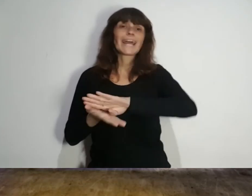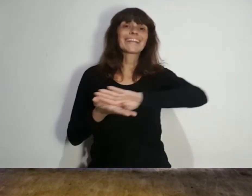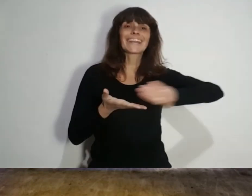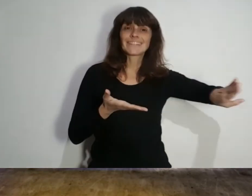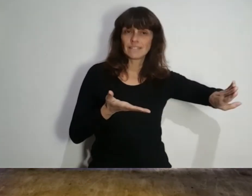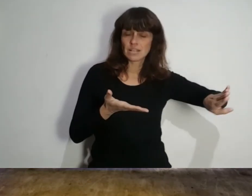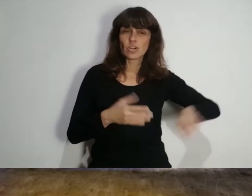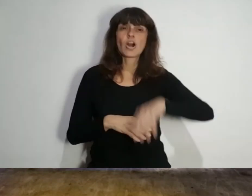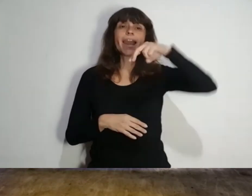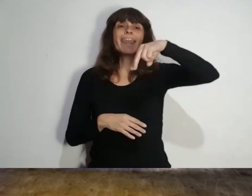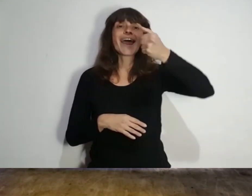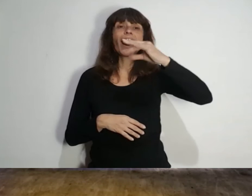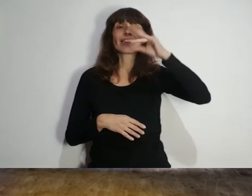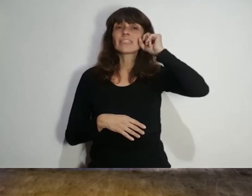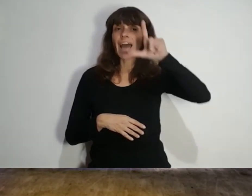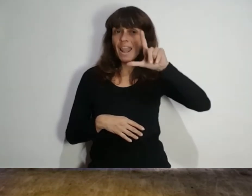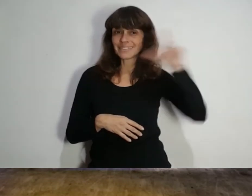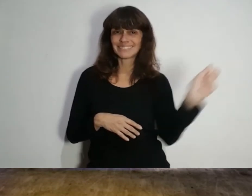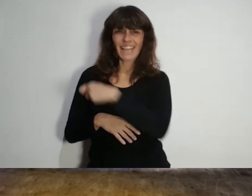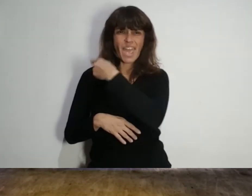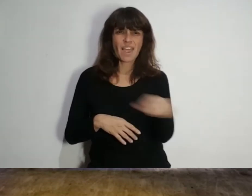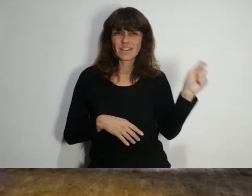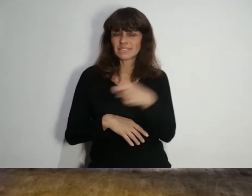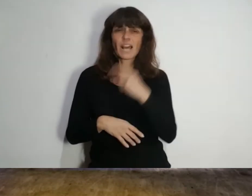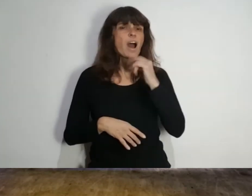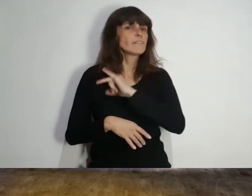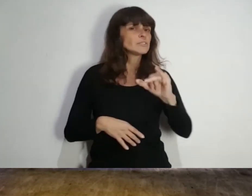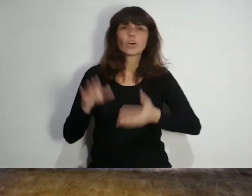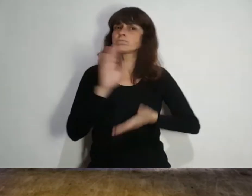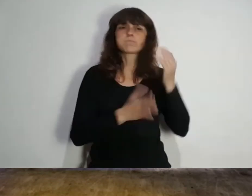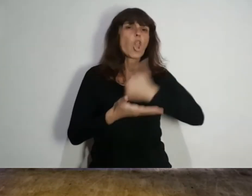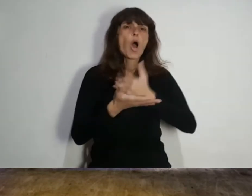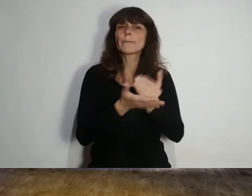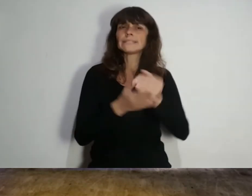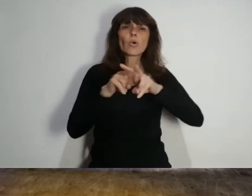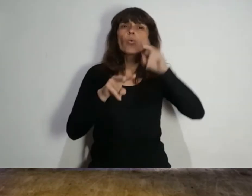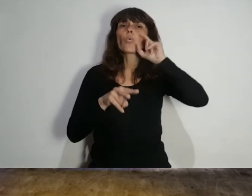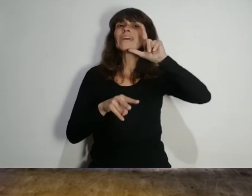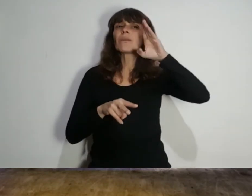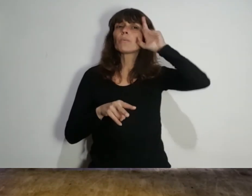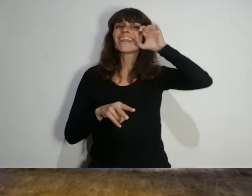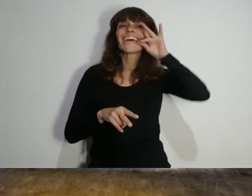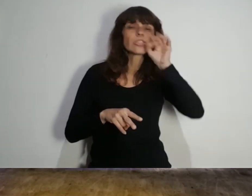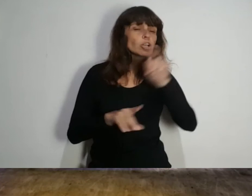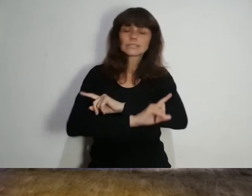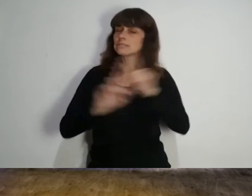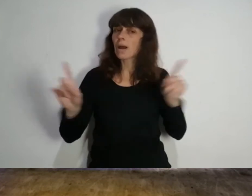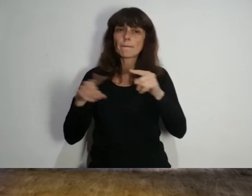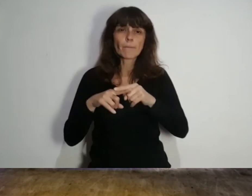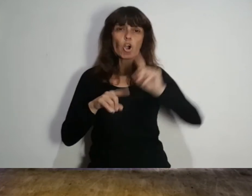Retiro Rafael Nadal hizo oficial que no participará en Wimbledon y tampoco competirá